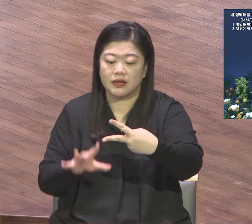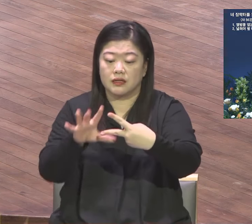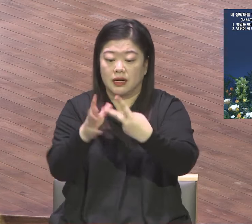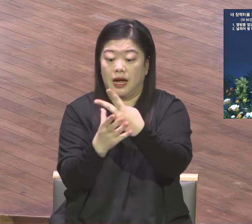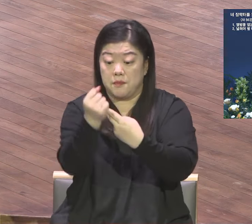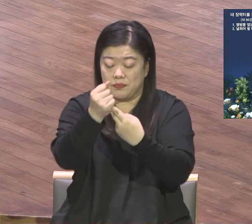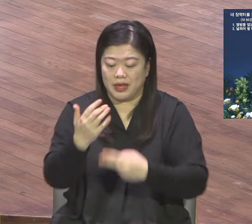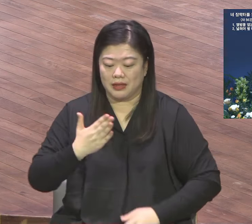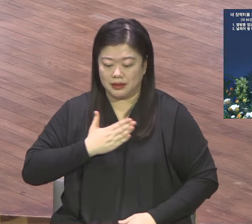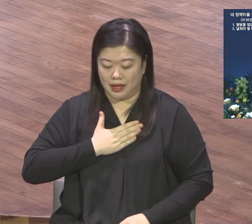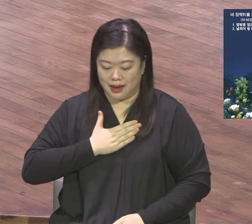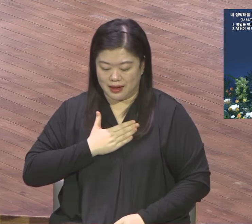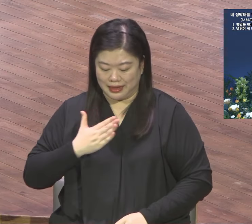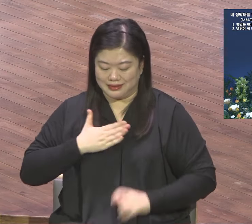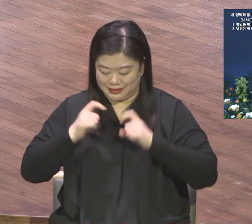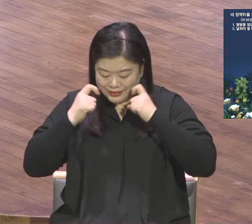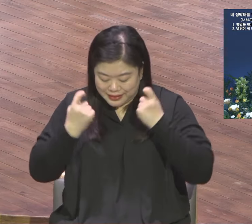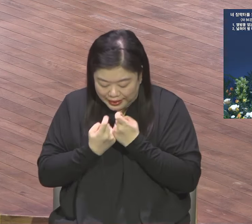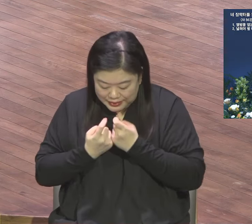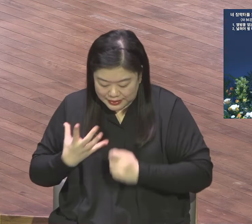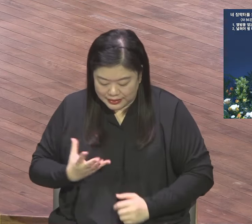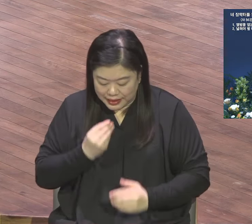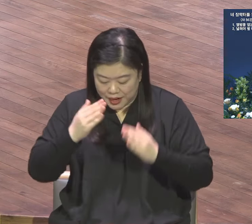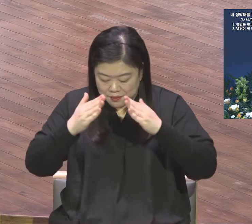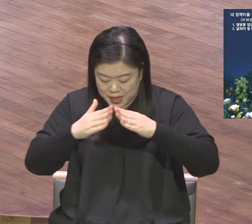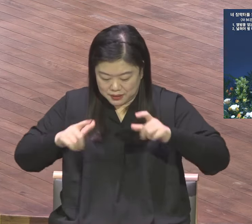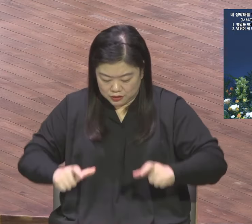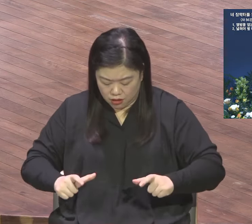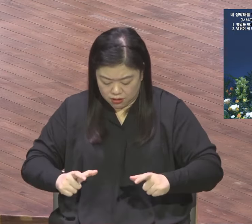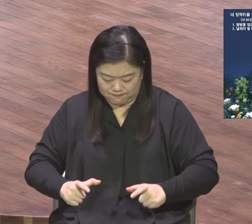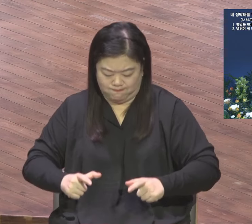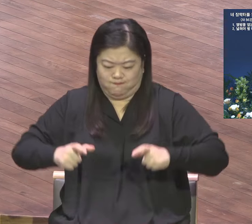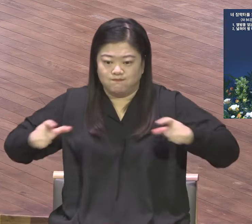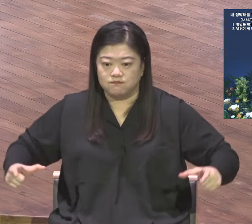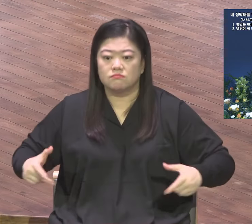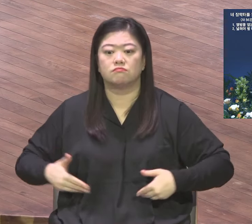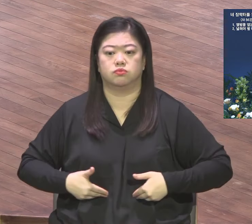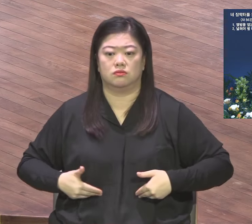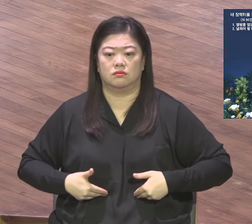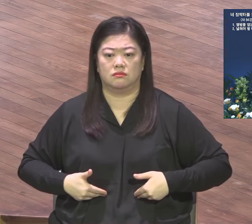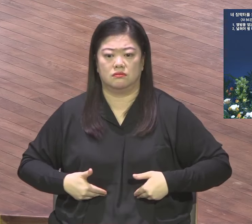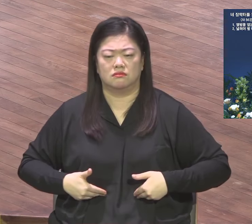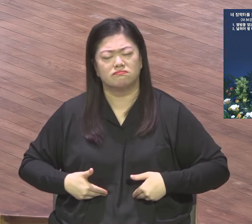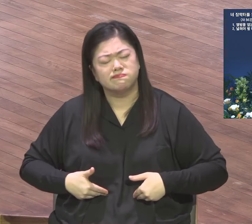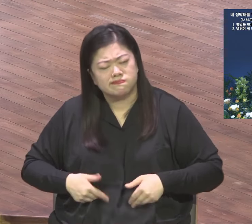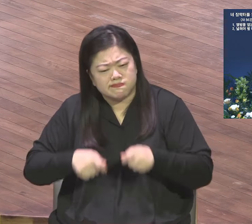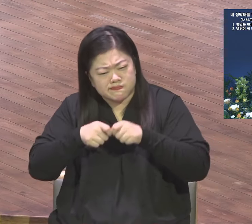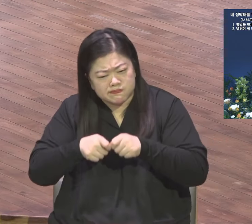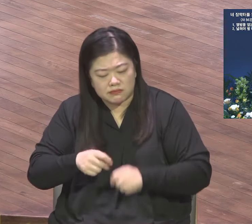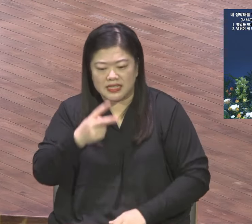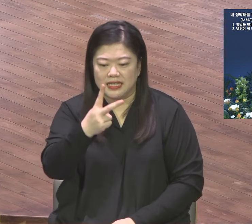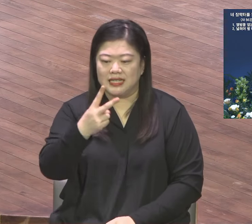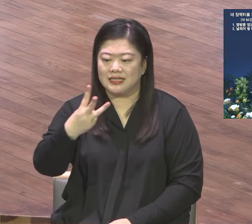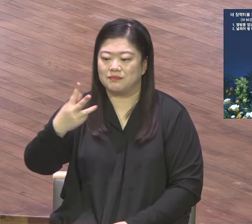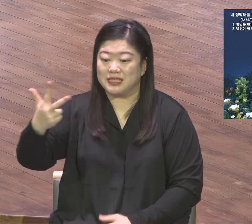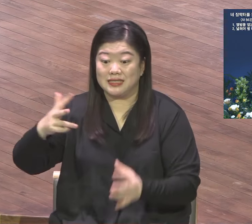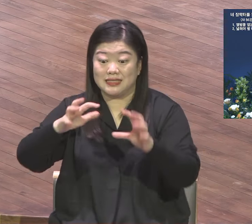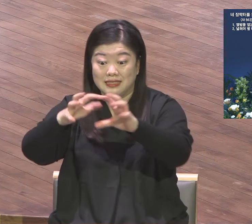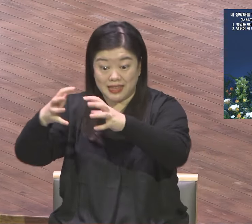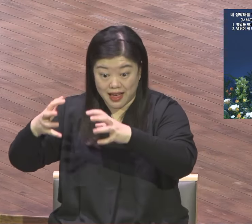것입니다 나의 장막터 좀 더 구체적으로 표현하면 2, 3, 7 나라 오천족 복음화를 감당할 정도의 2, 3, 7